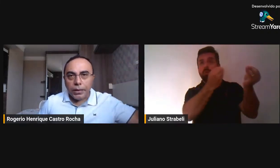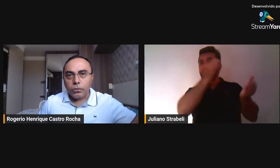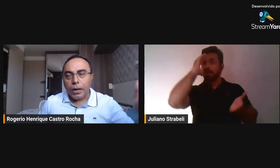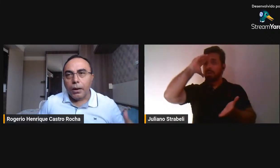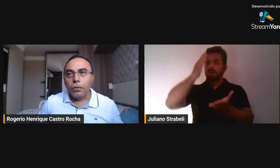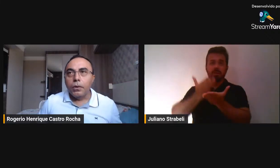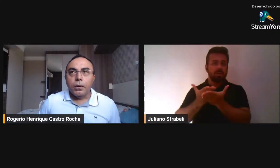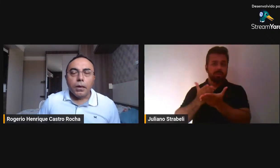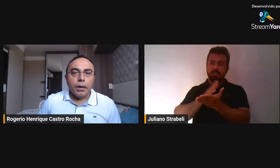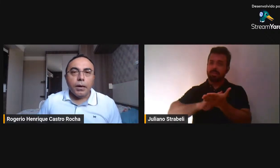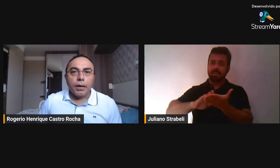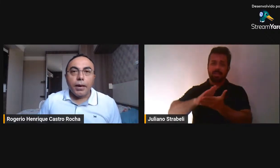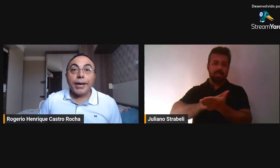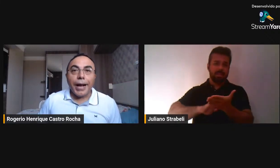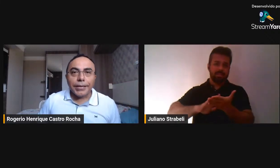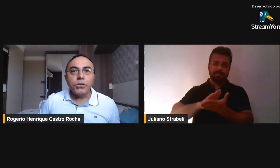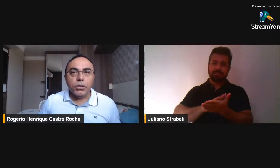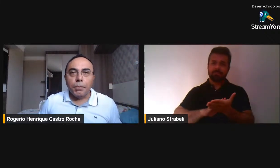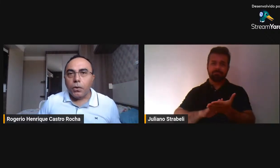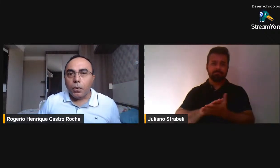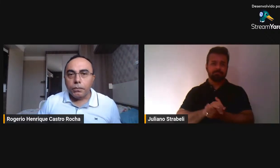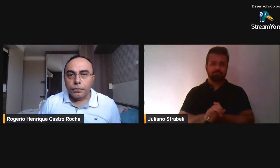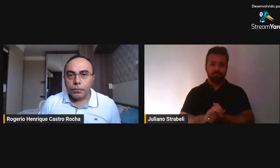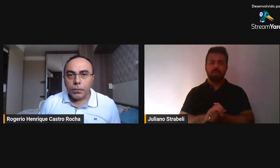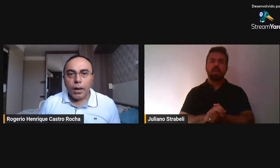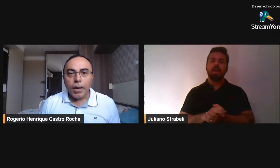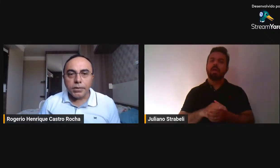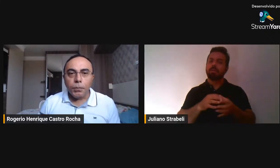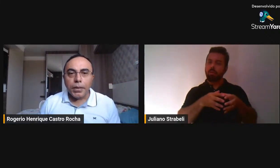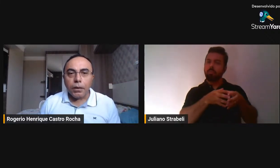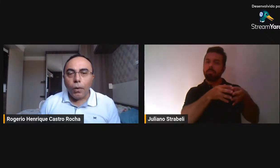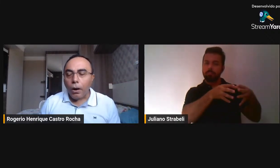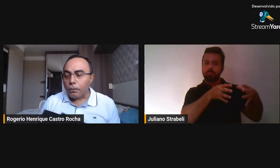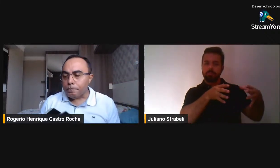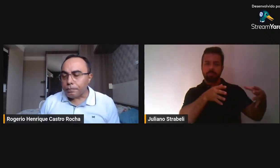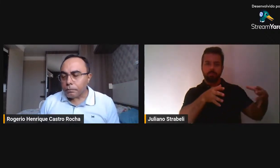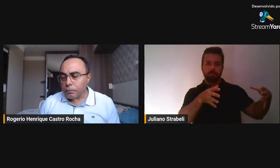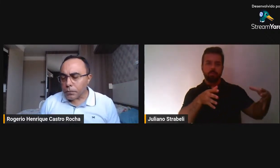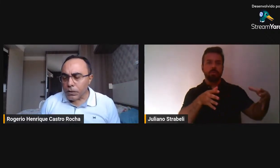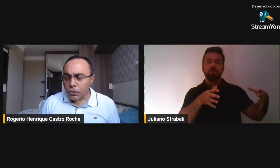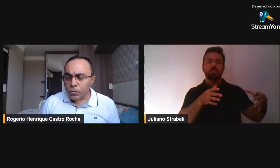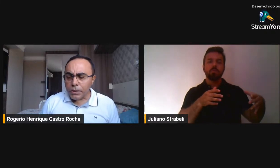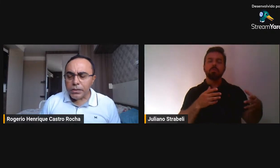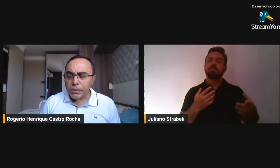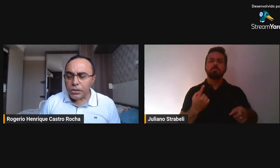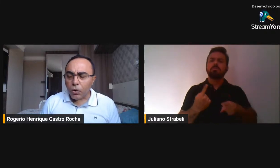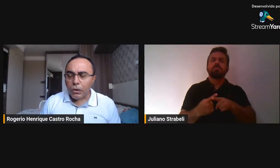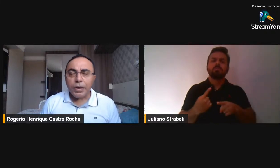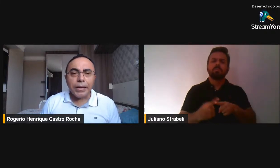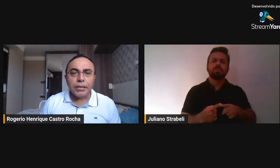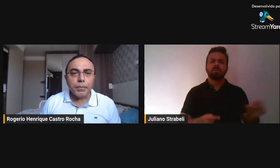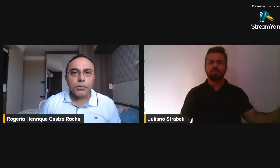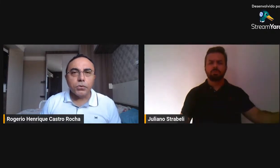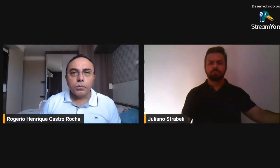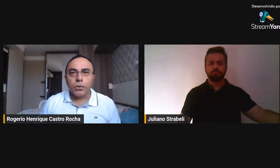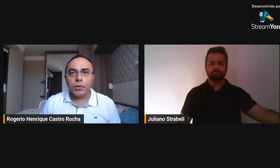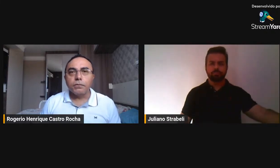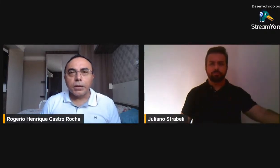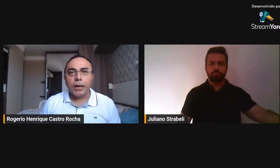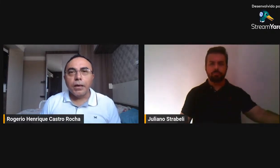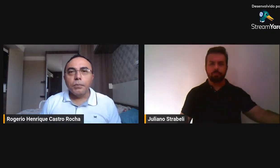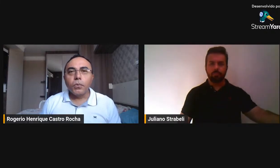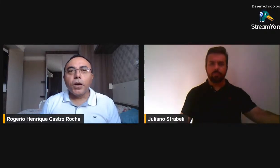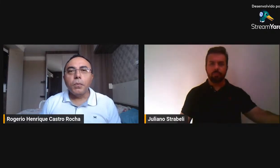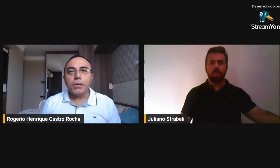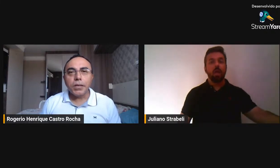sobrenatural, é cada dia maior. A razão pela qual eu decidi colocar também isso no meu